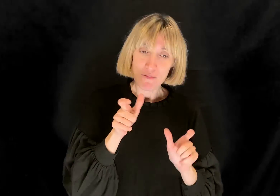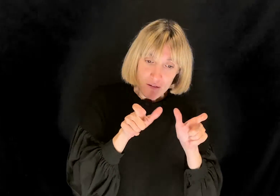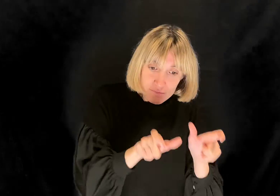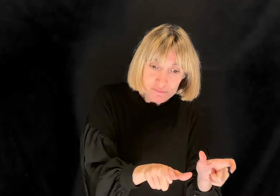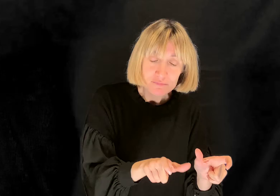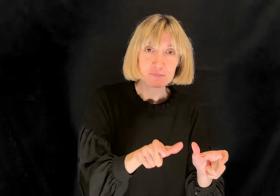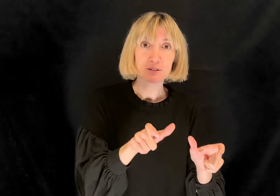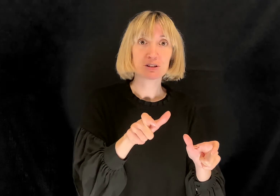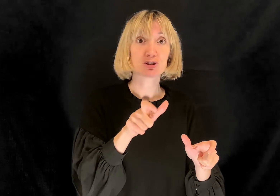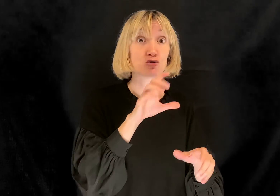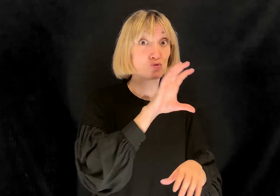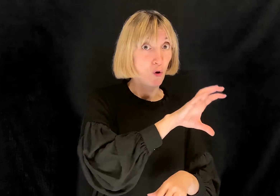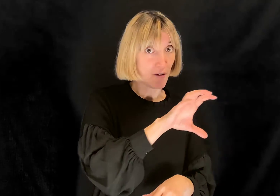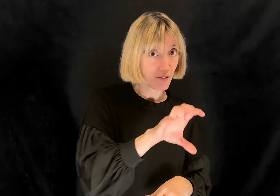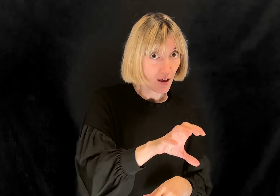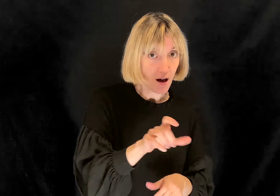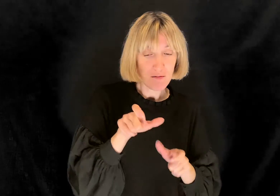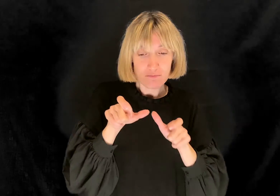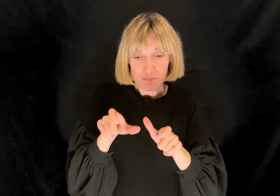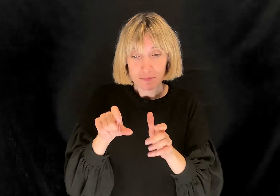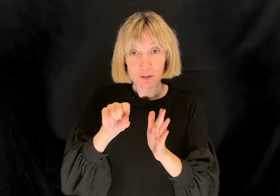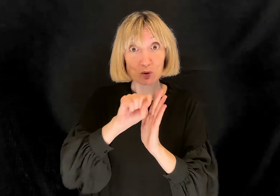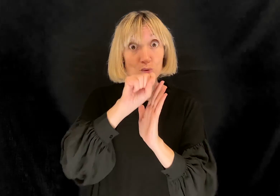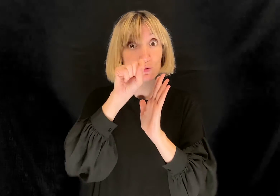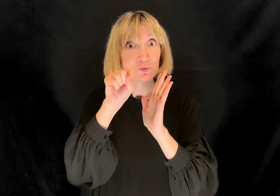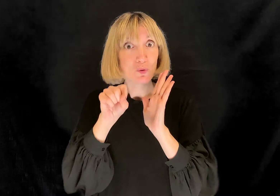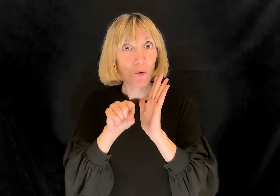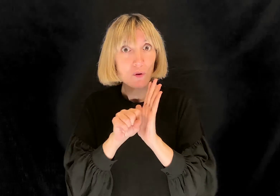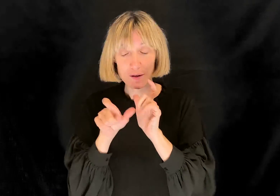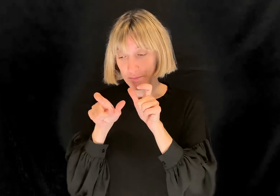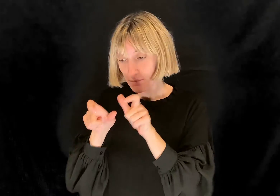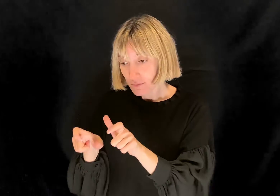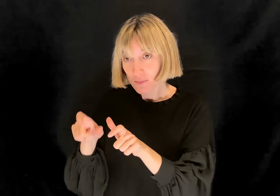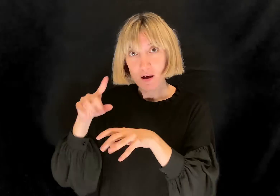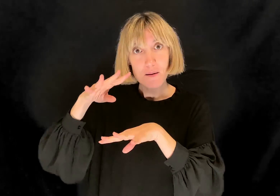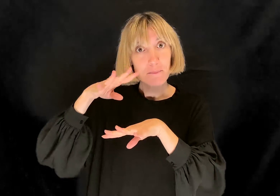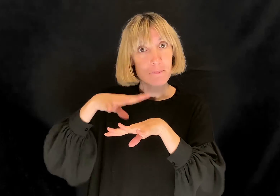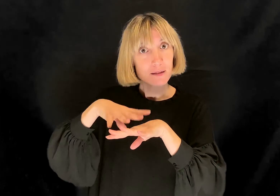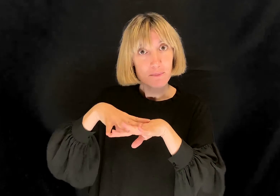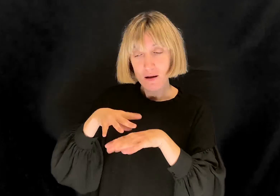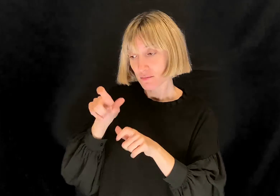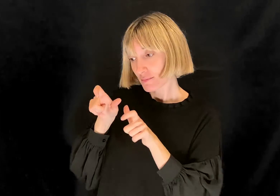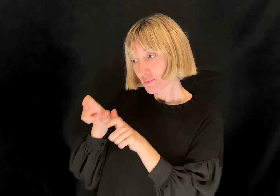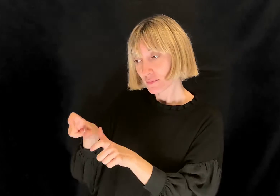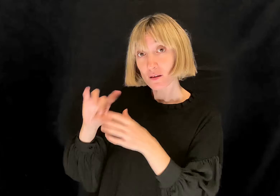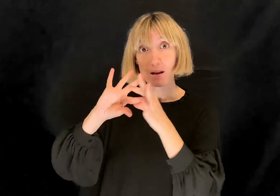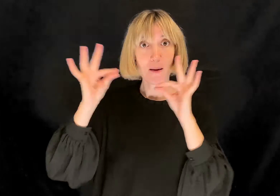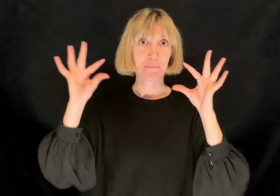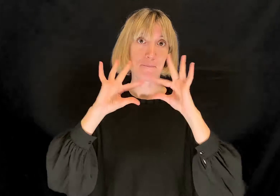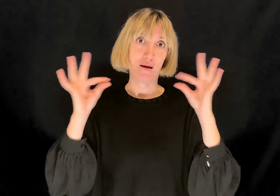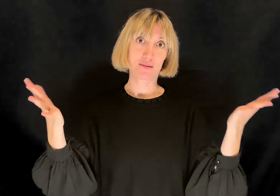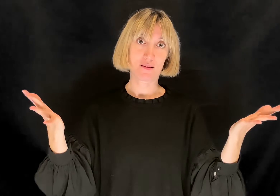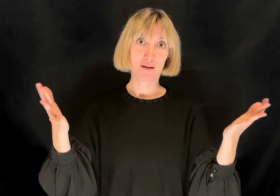geografia, alla storia, all'aritmetica e alla grammatica.